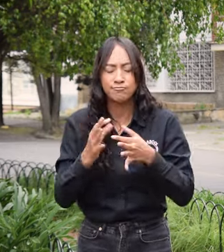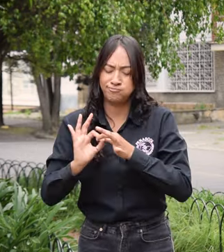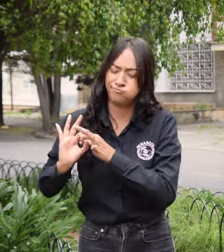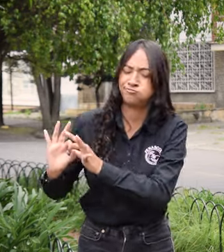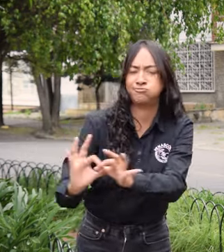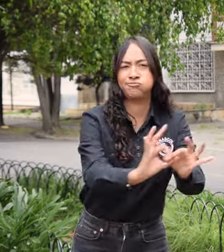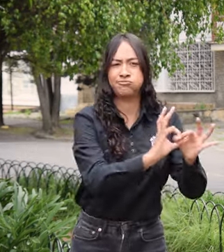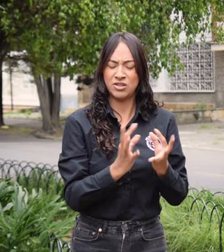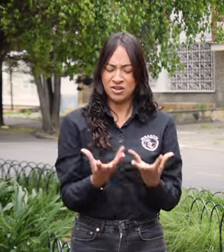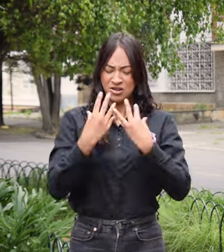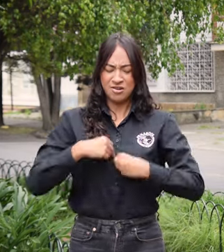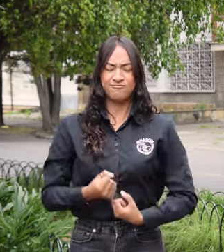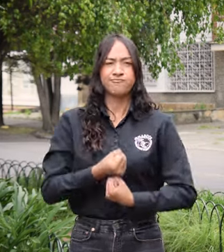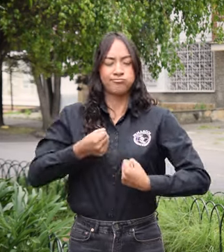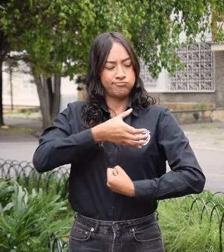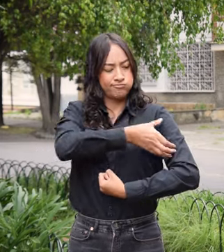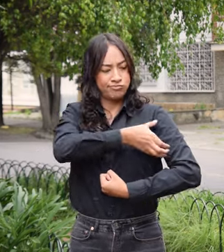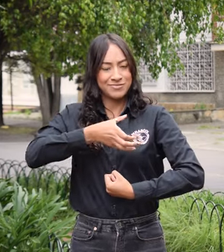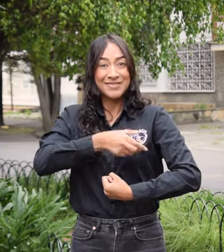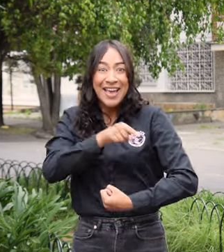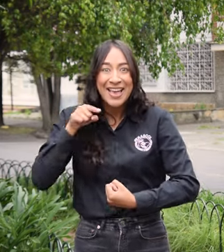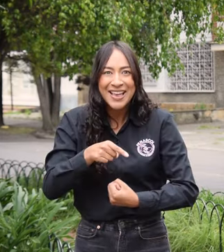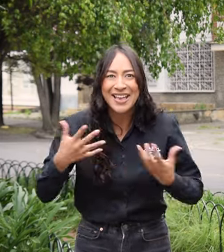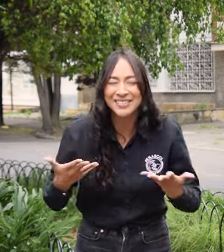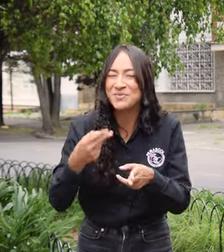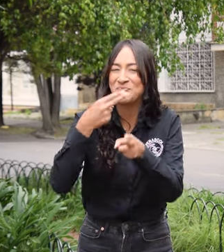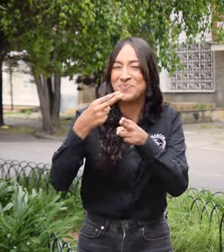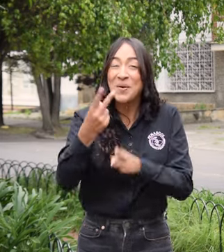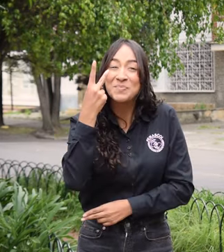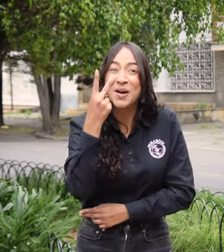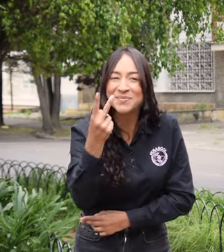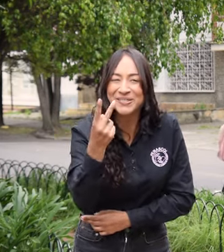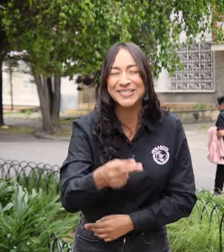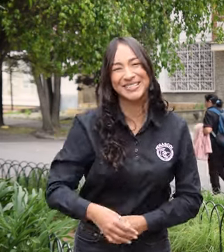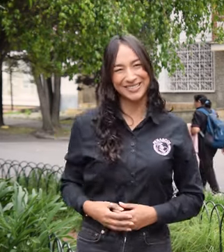personas sordas, las organizaciones de sordos y la federación. Así que nos vemos pronto.